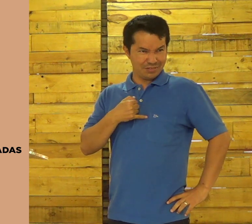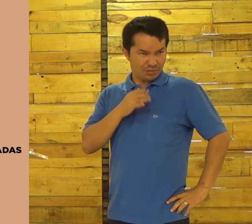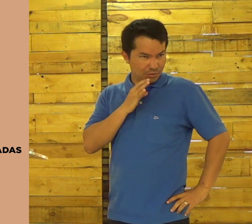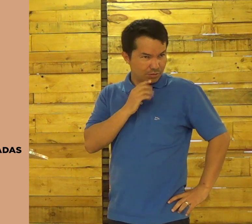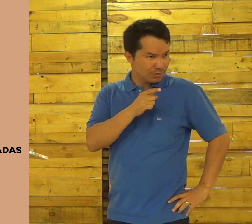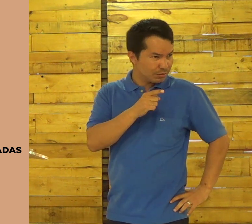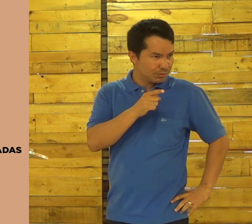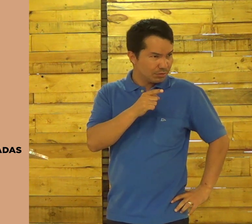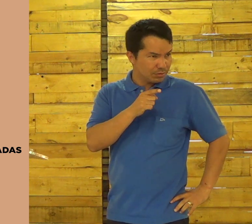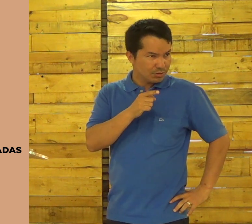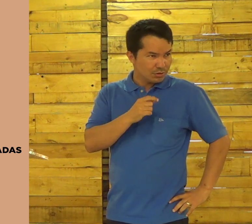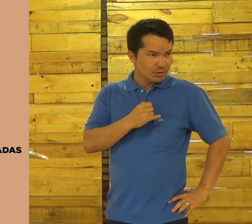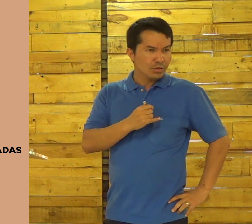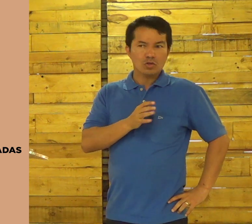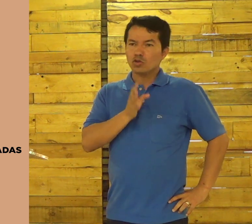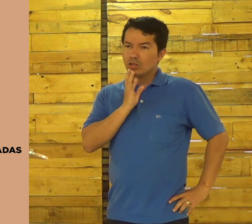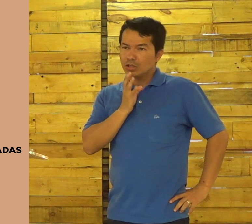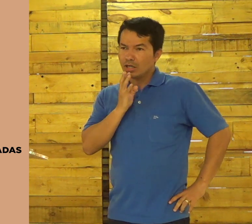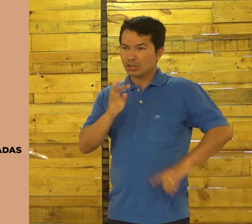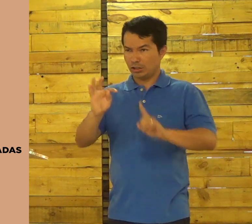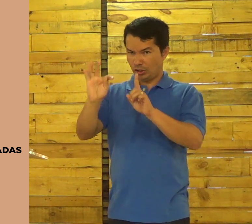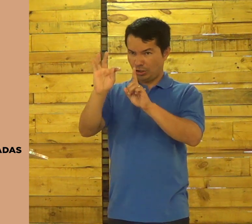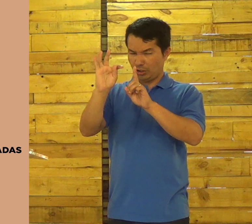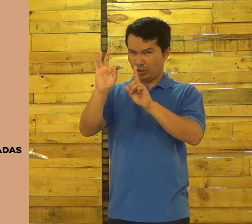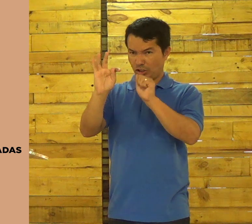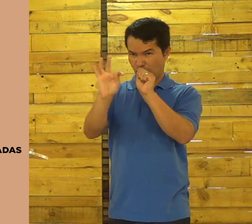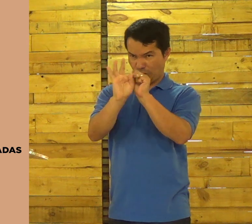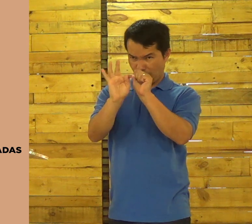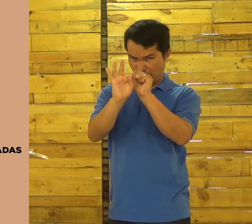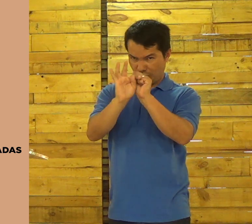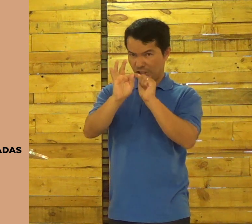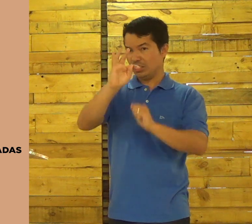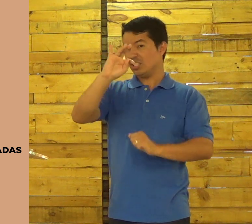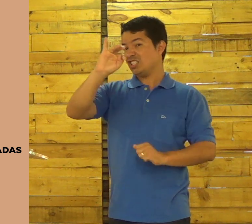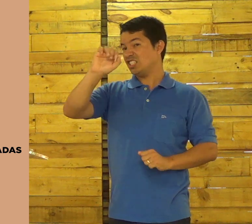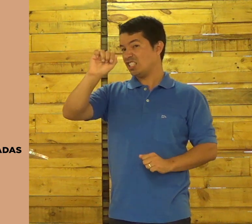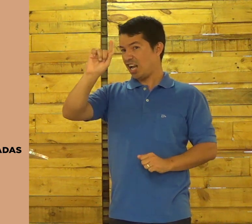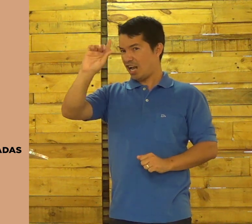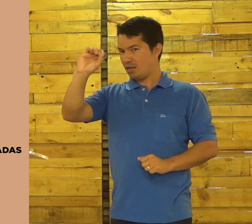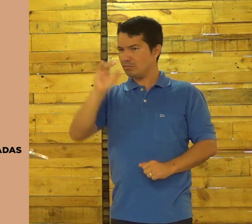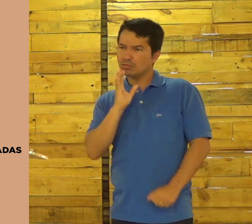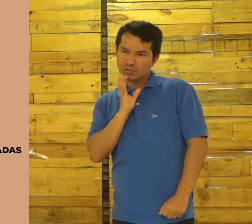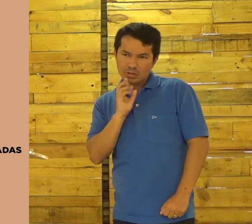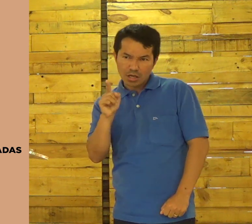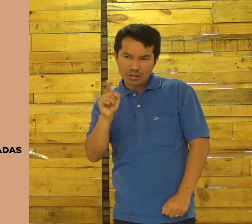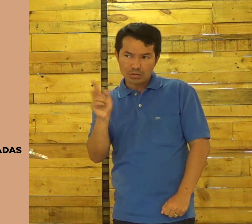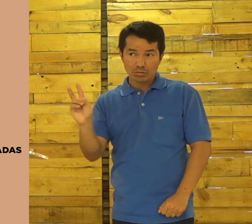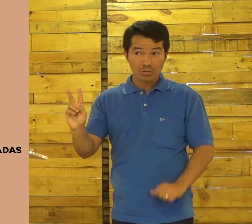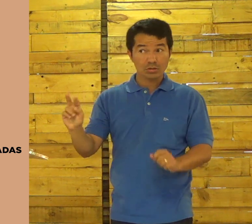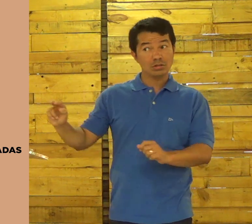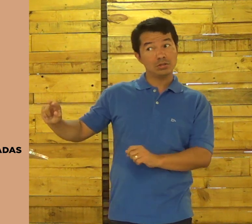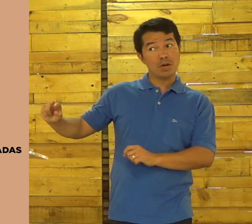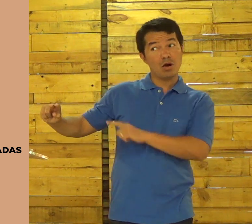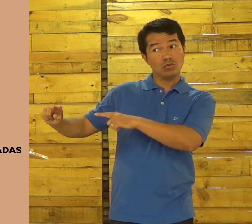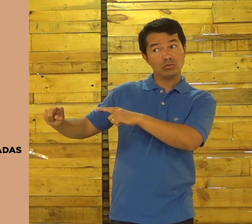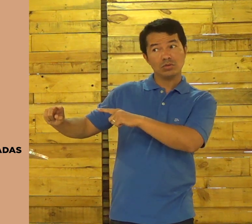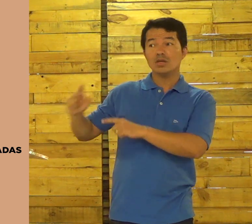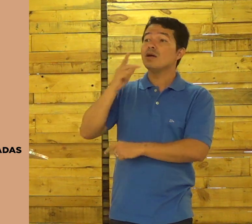João, sabe João? O discípulo João? Conhece também Tiago? Eles